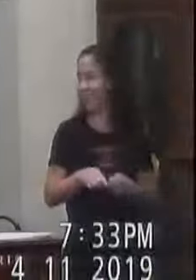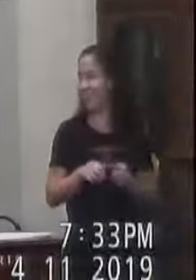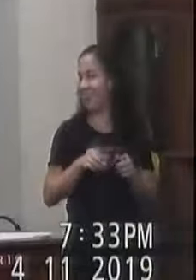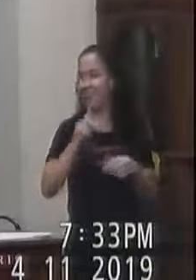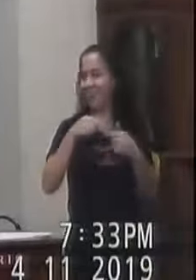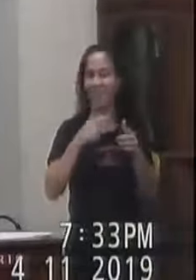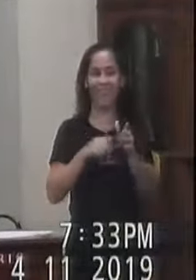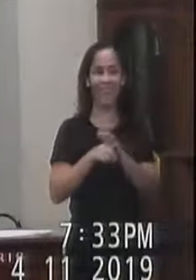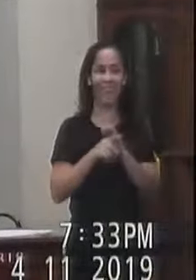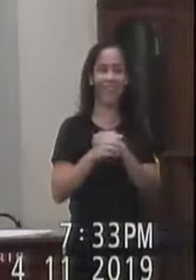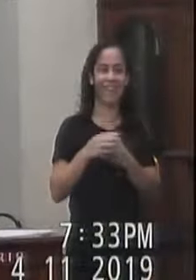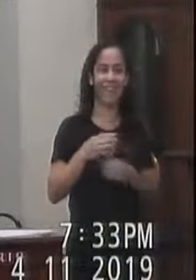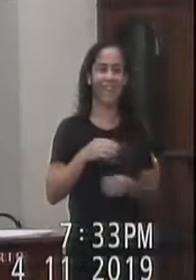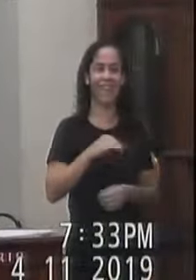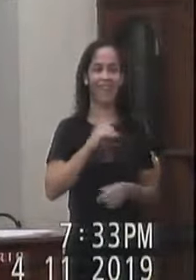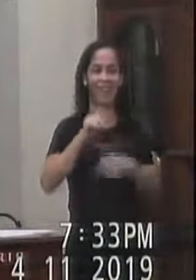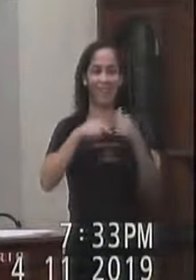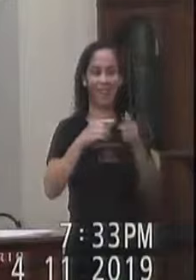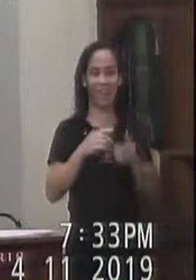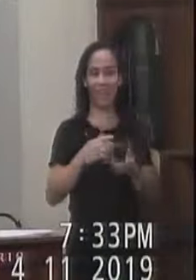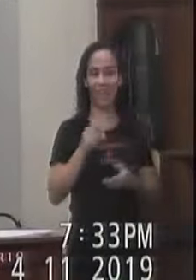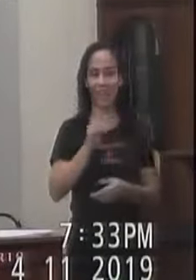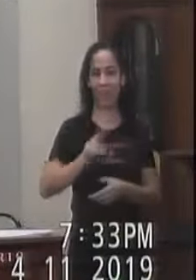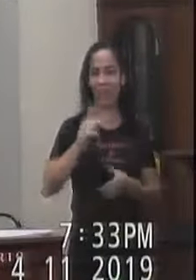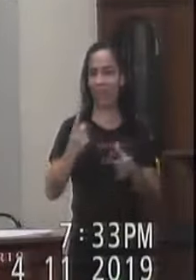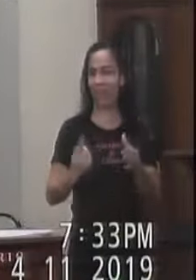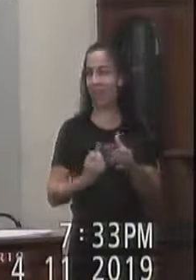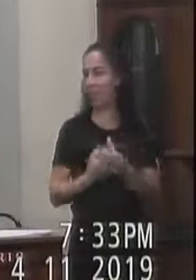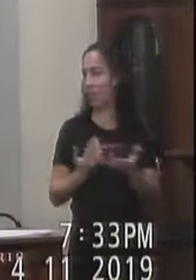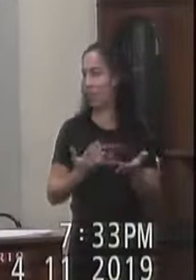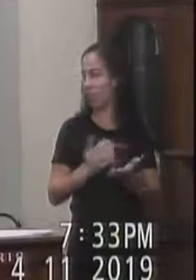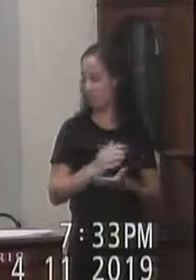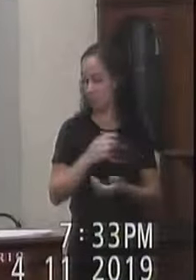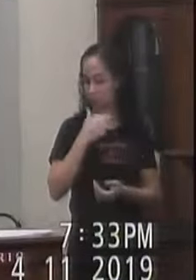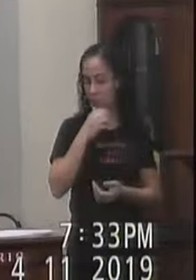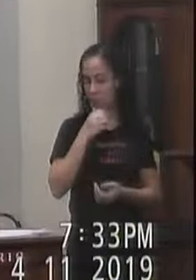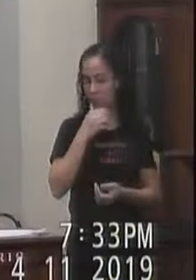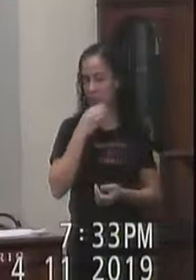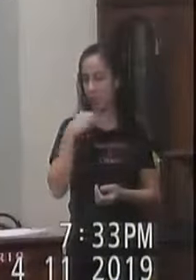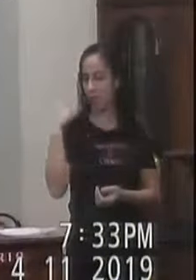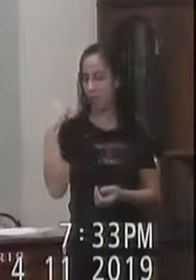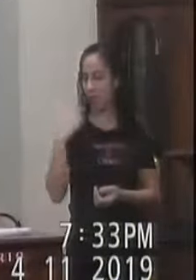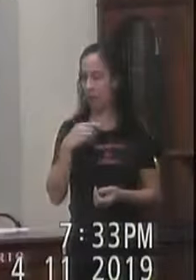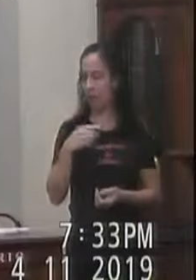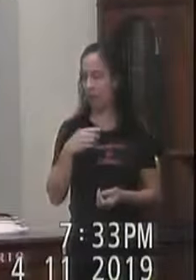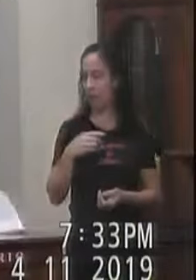Passado a parte Agora Do uso Da tribuna Dos senhores E das senhoras